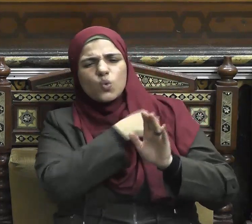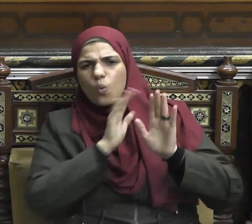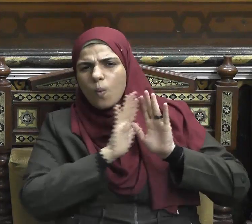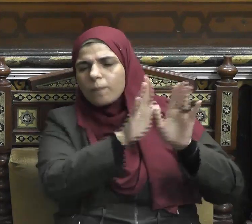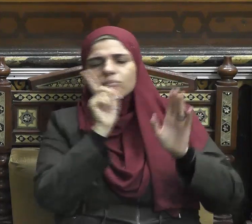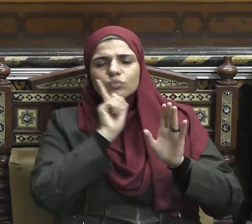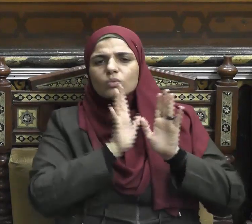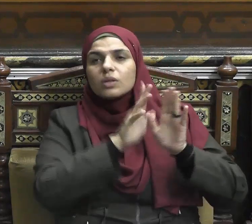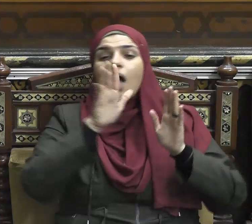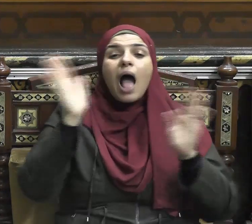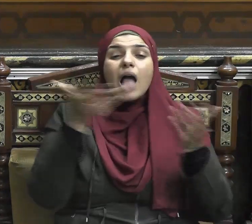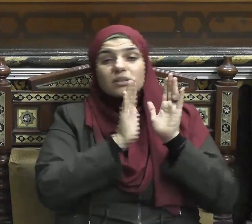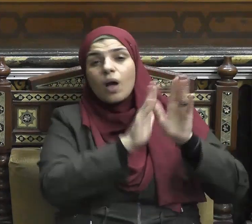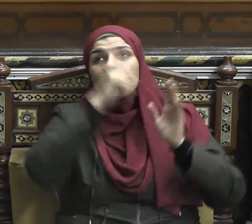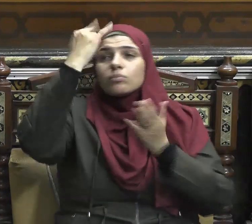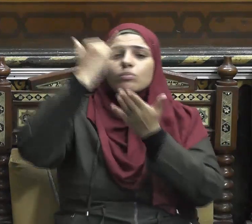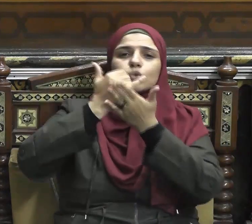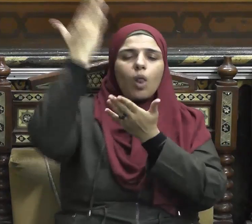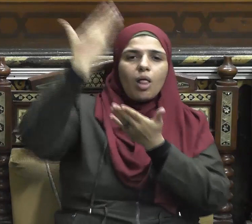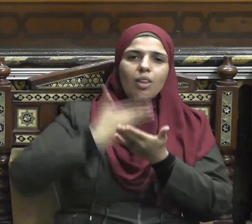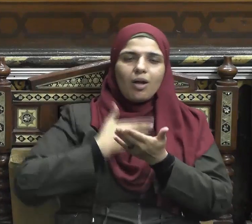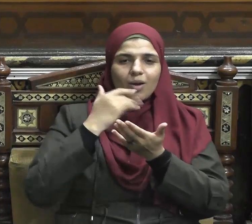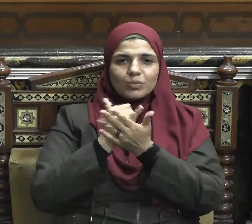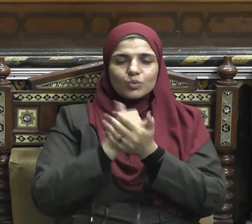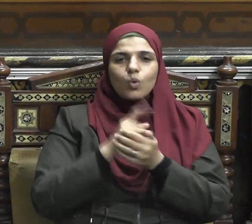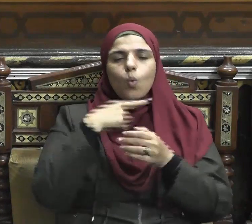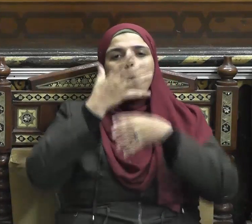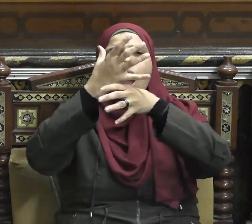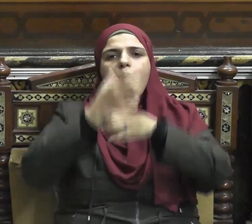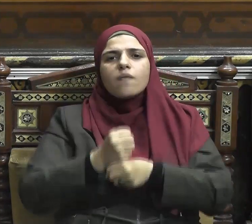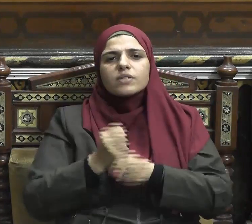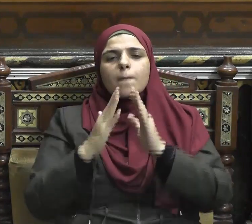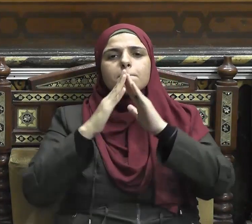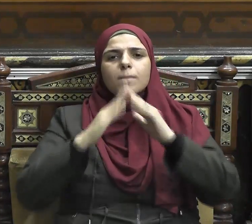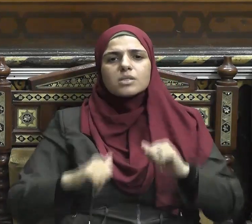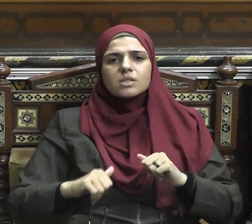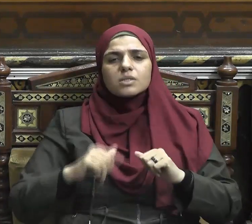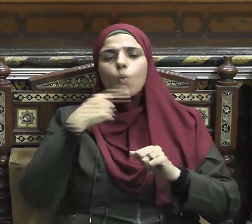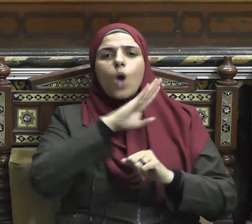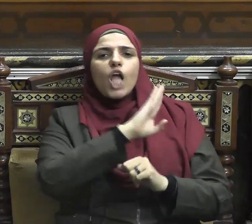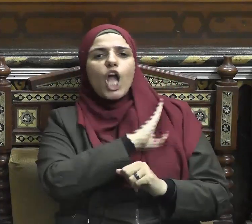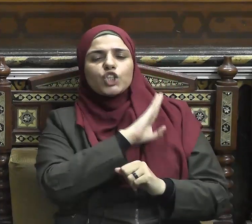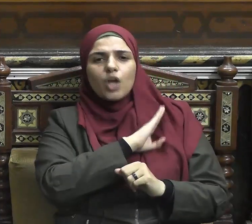إنما يتصادم مع الإسلام وغاياته ومقاصده